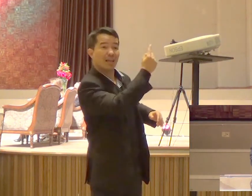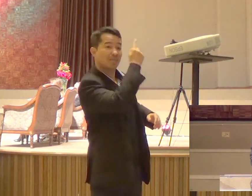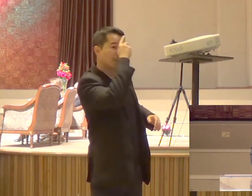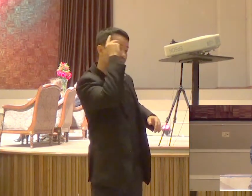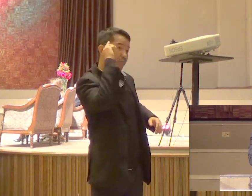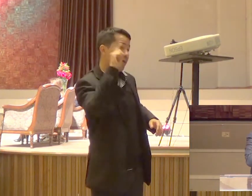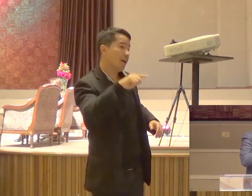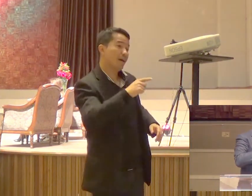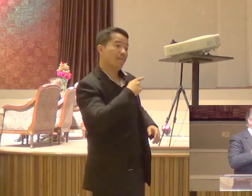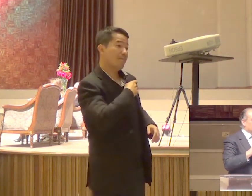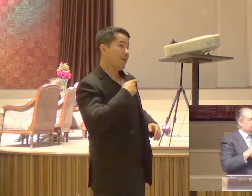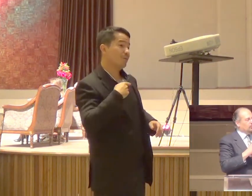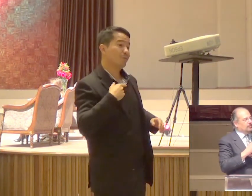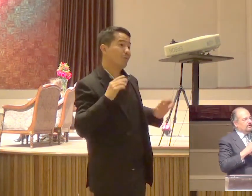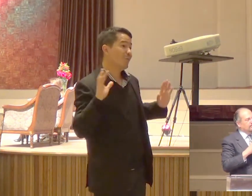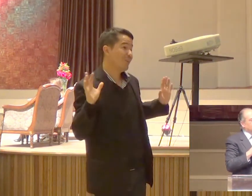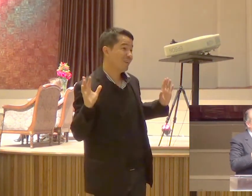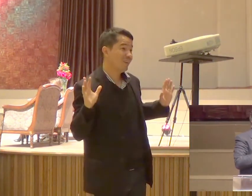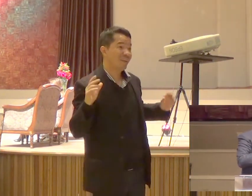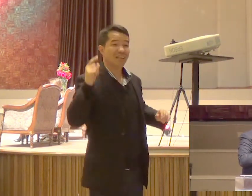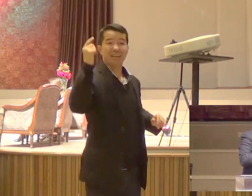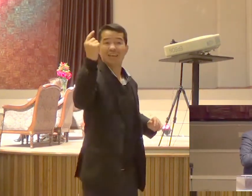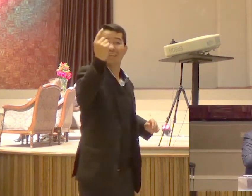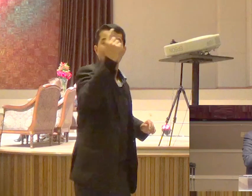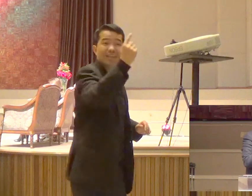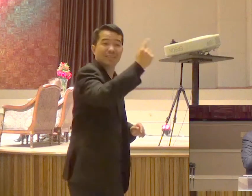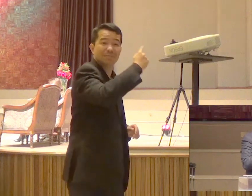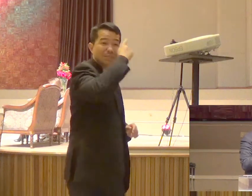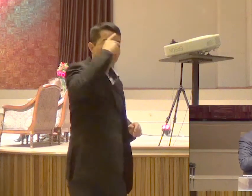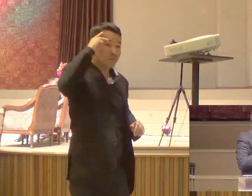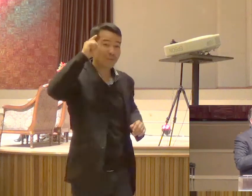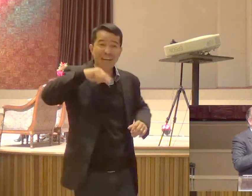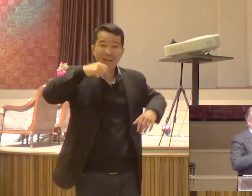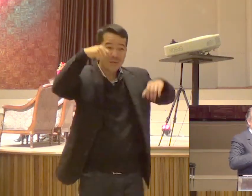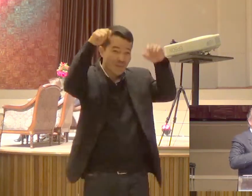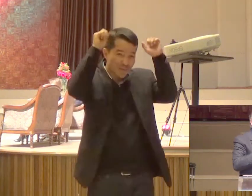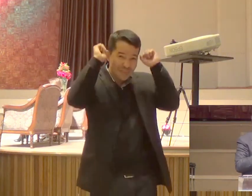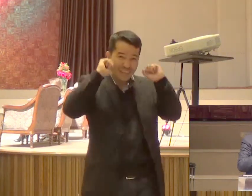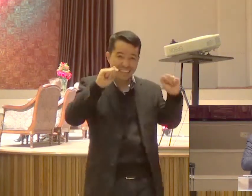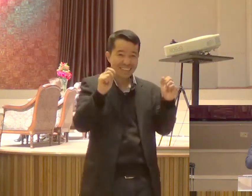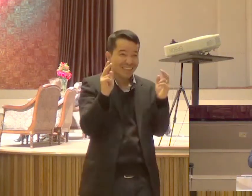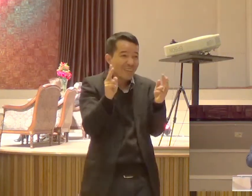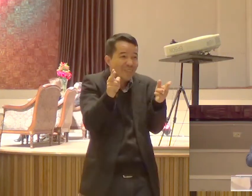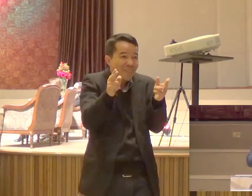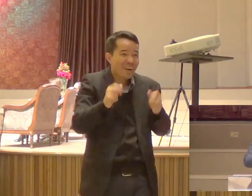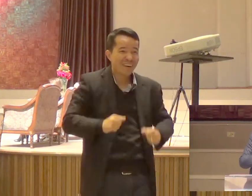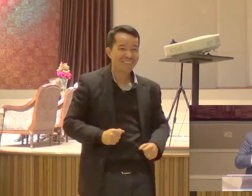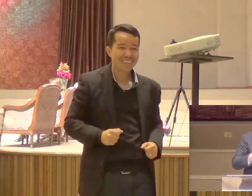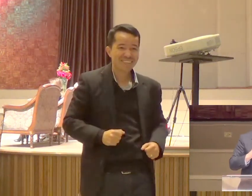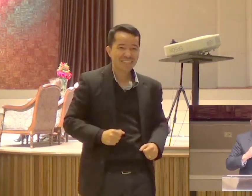Pastor eu posso ser um pastor Sem ser Ordenado um pastor Claro que pode